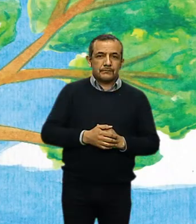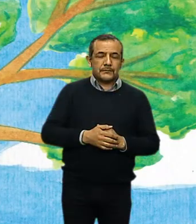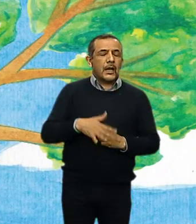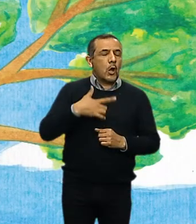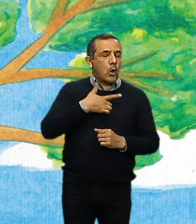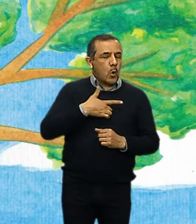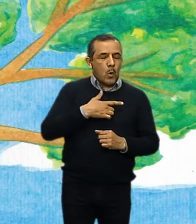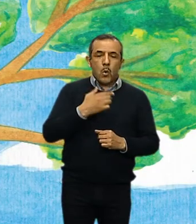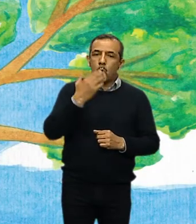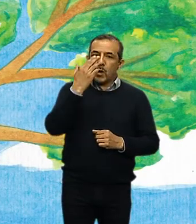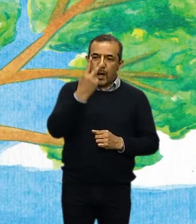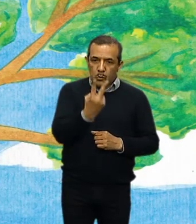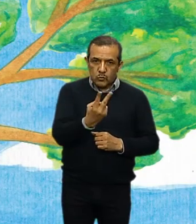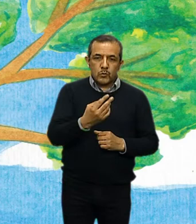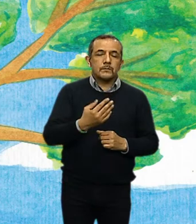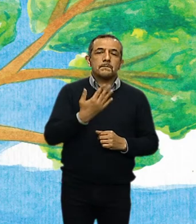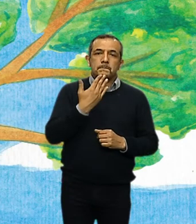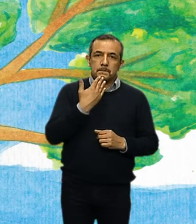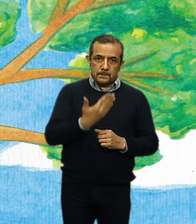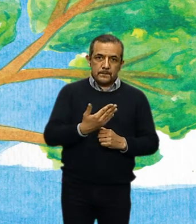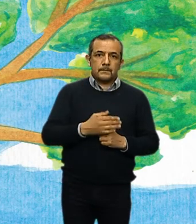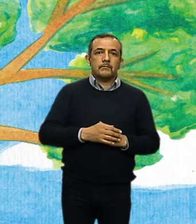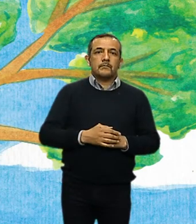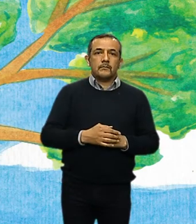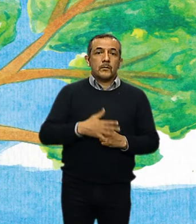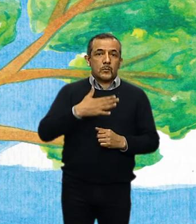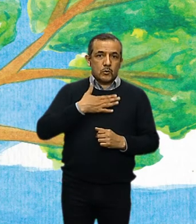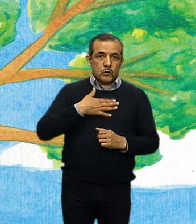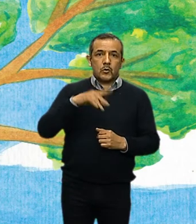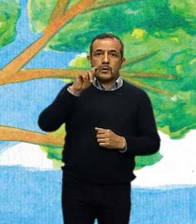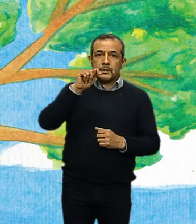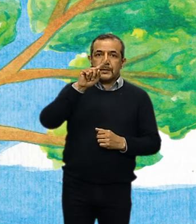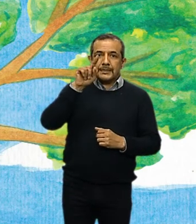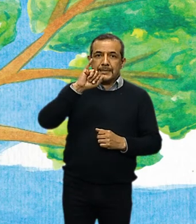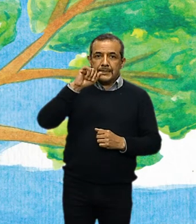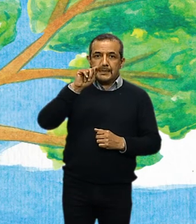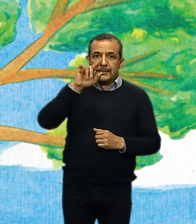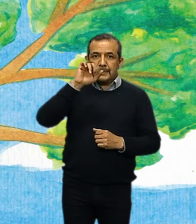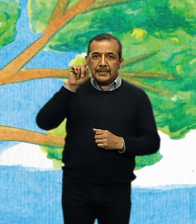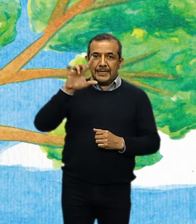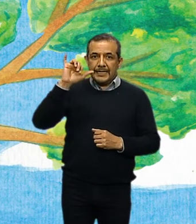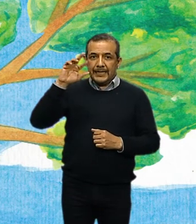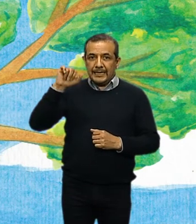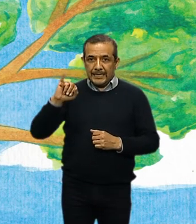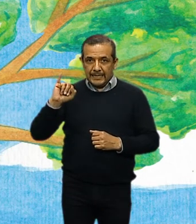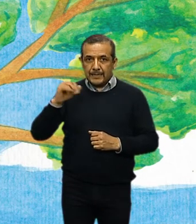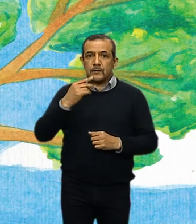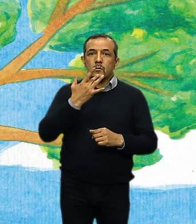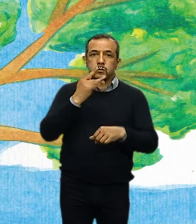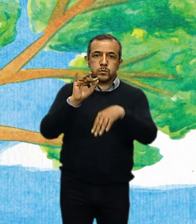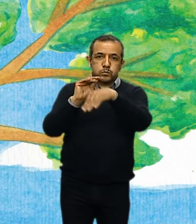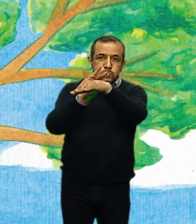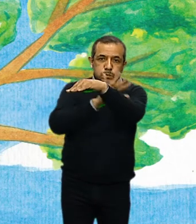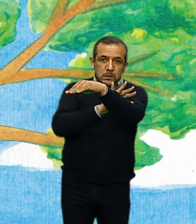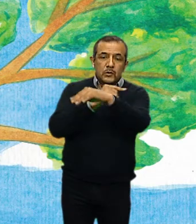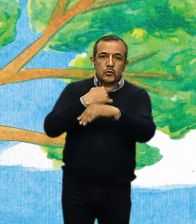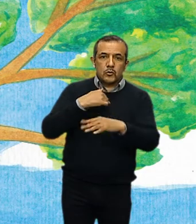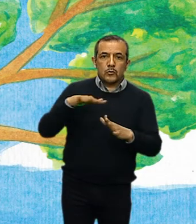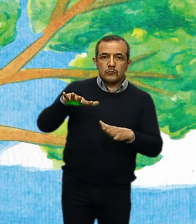conocerlos. Yo soy Sissitlini y hoy les voy a hablar un poco sobre el sitio en donde vivo. La